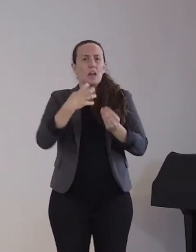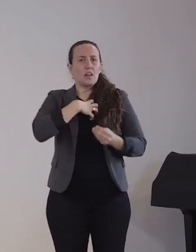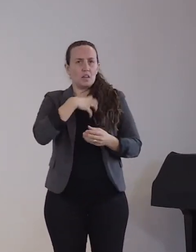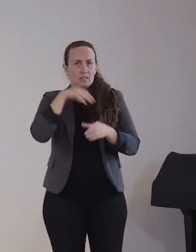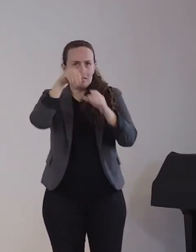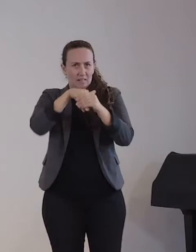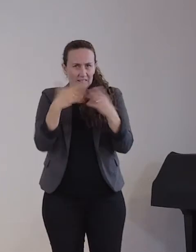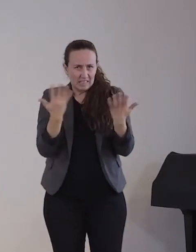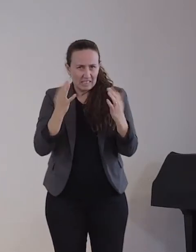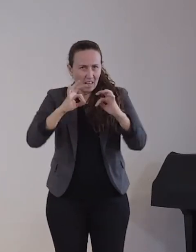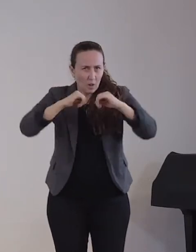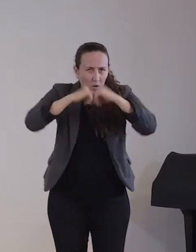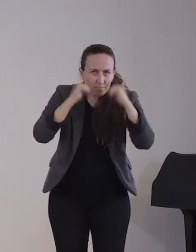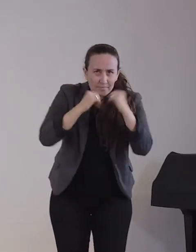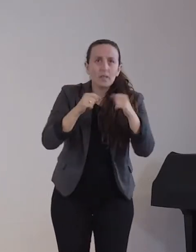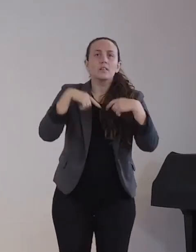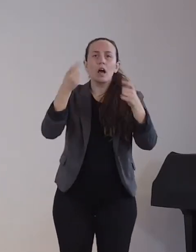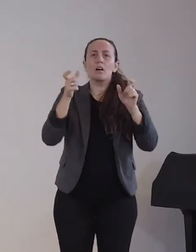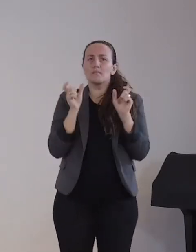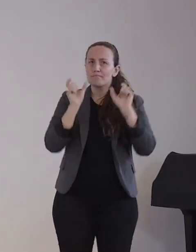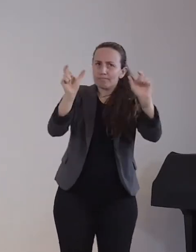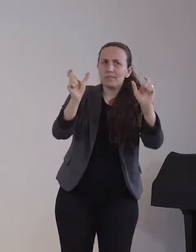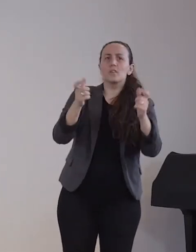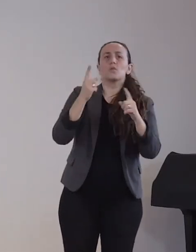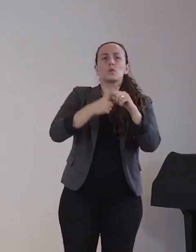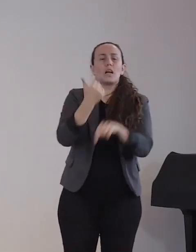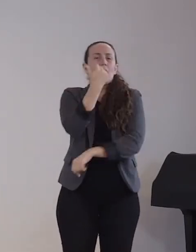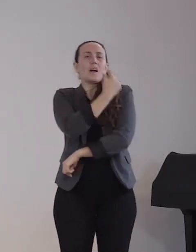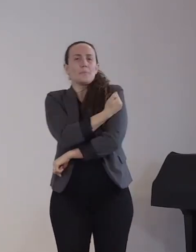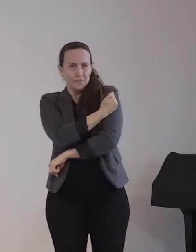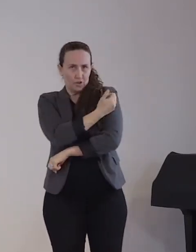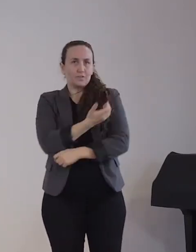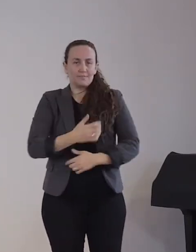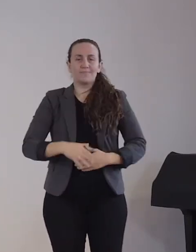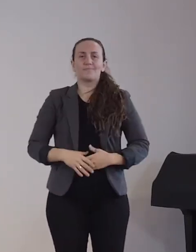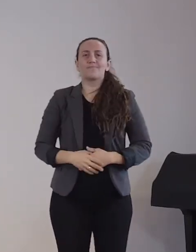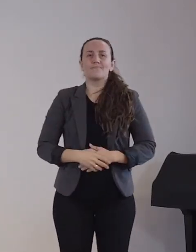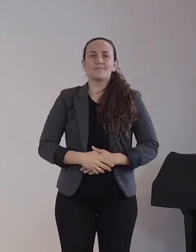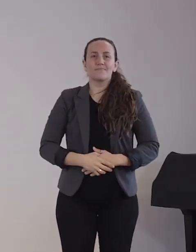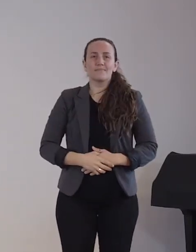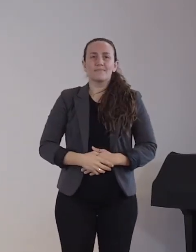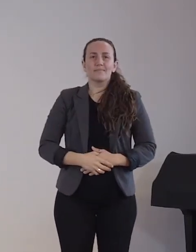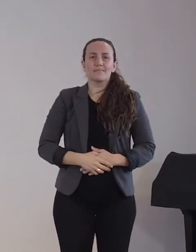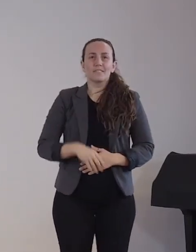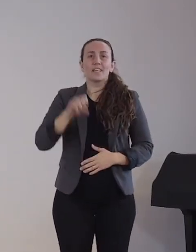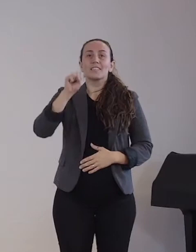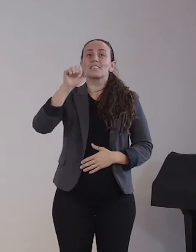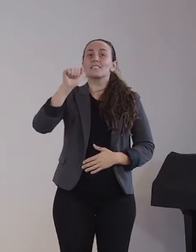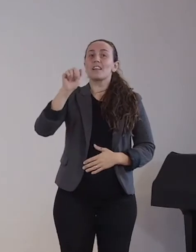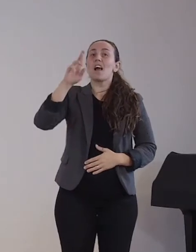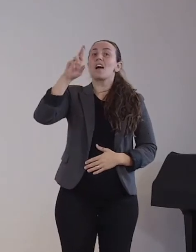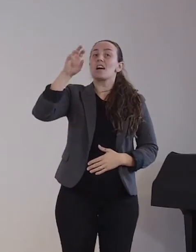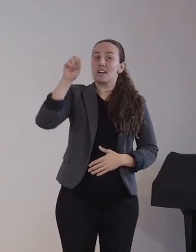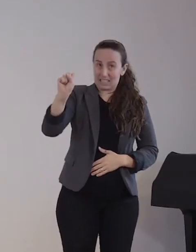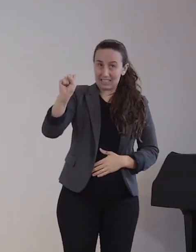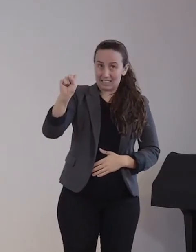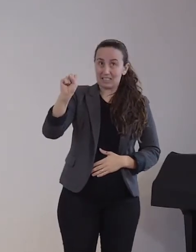Impfung. Der SARS-CoV-2 erregert ein neuartiges Wetter-Coronavirus,